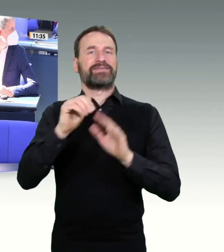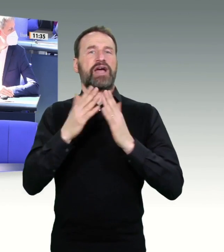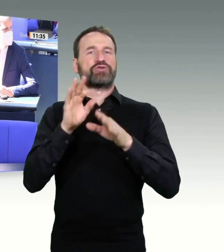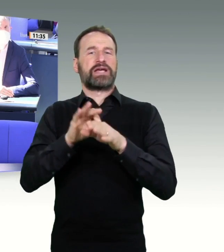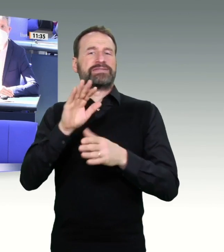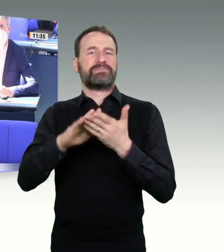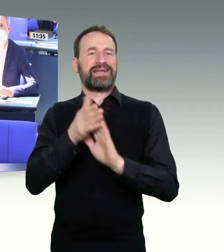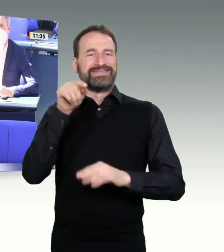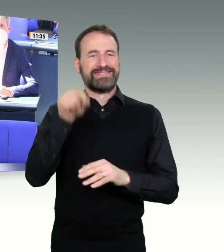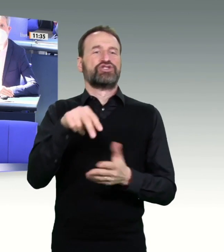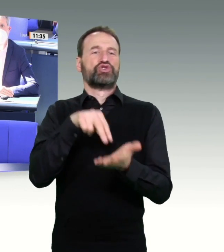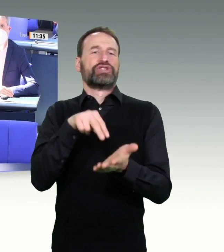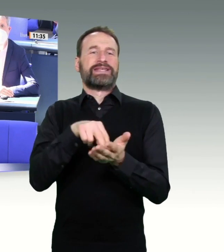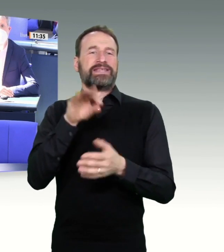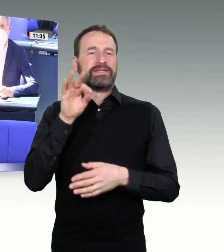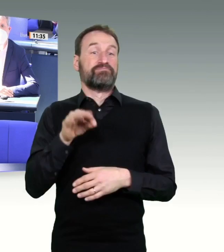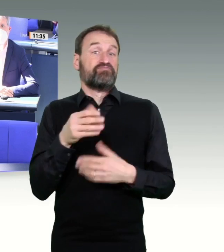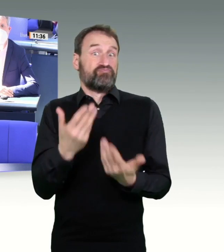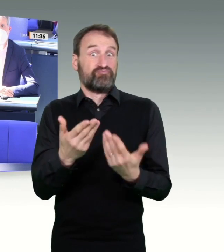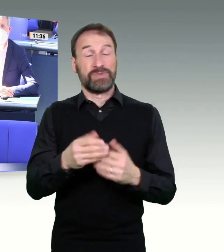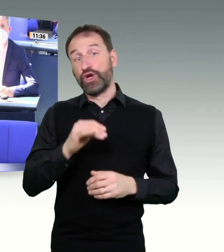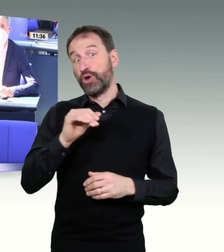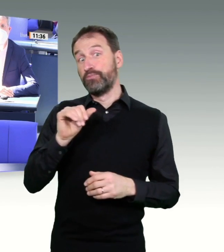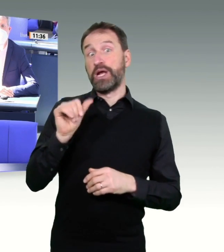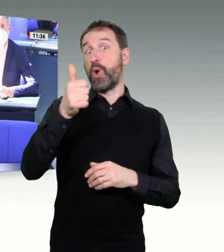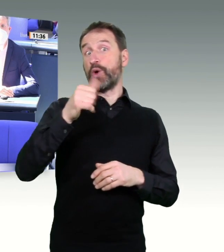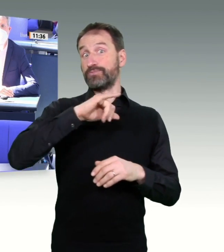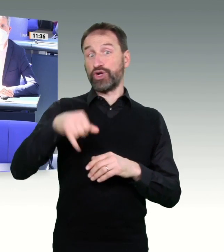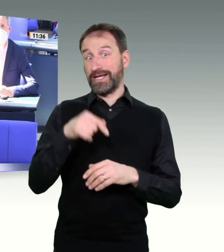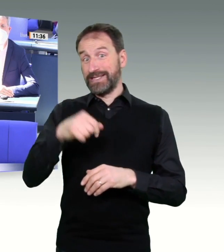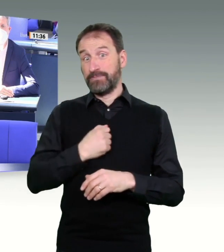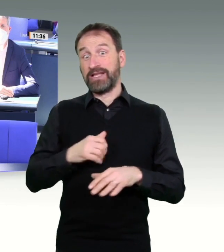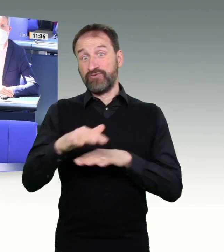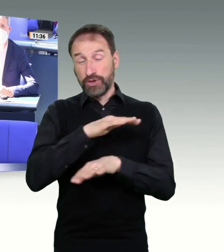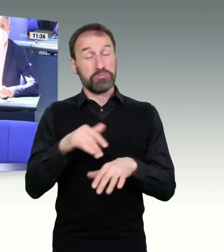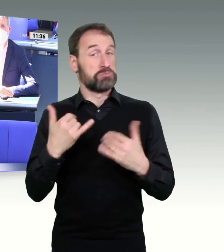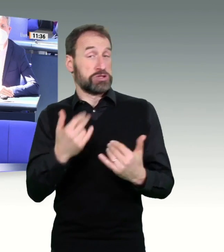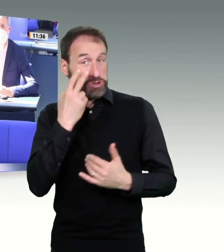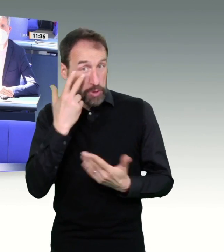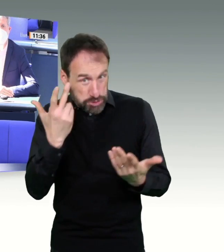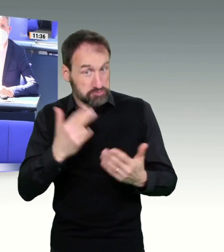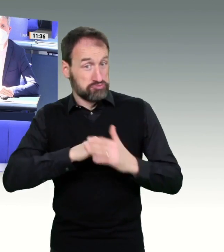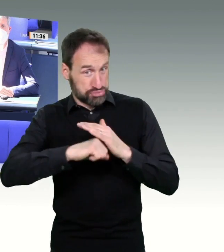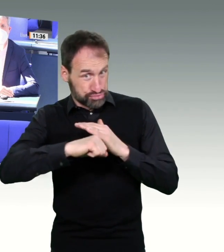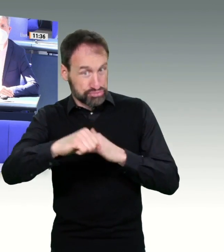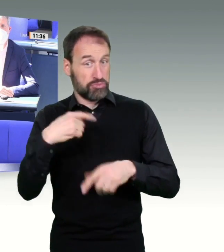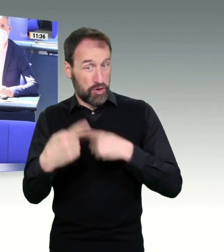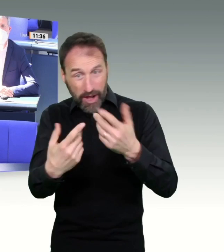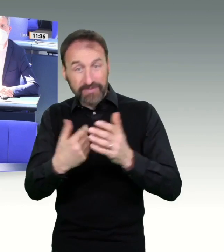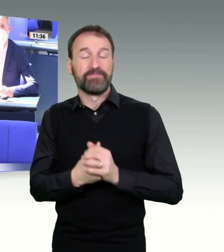darstellen. Im Übrigen auch bei der Zulassung weiterer Gruppen, zum Beispiel für den AstraZeneca-Impfstoff. Da war Baden